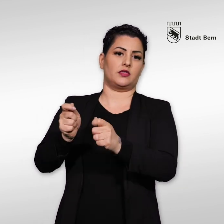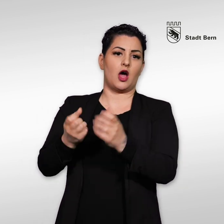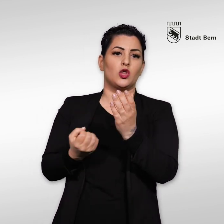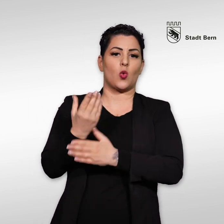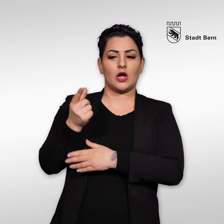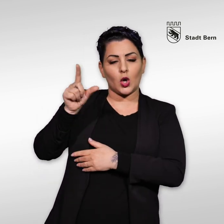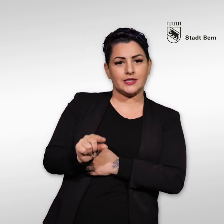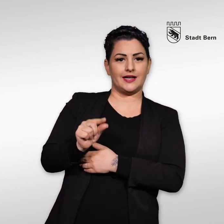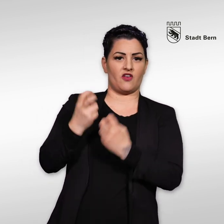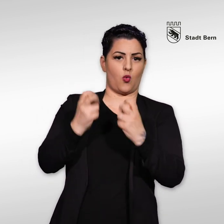günstige Wohnung beantragen.